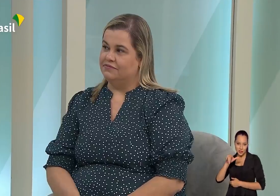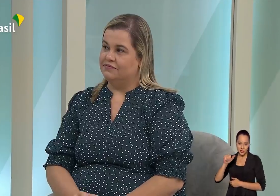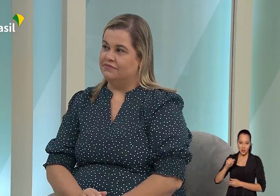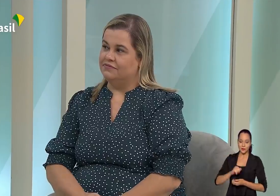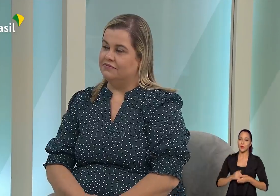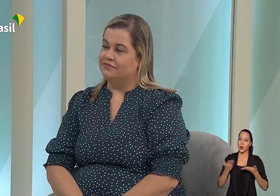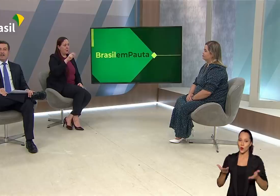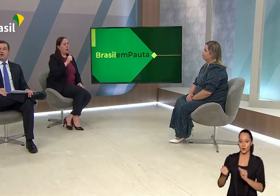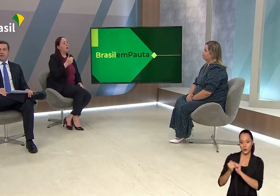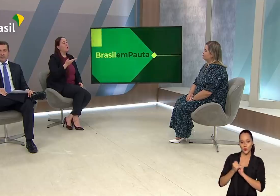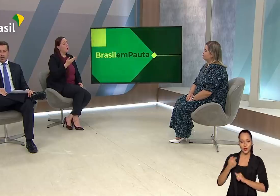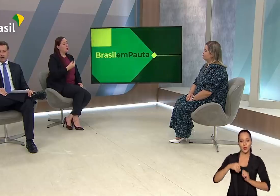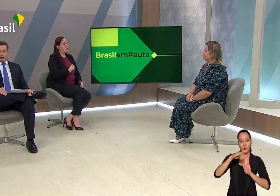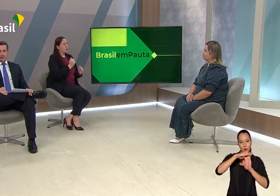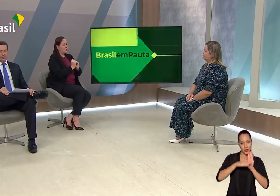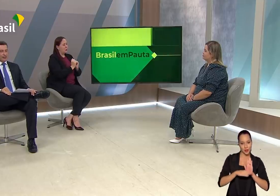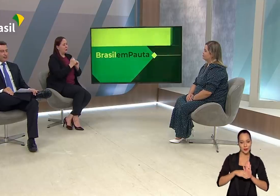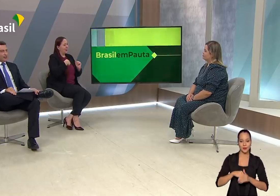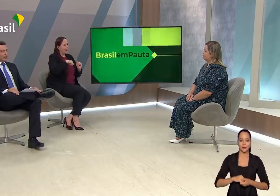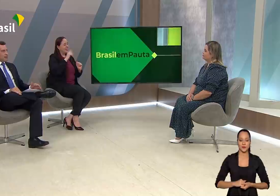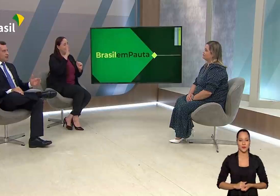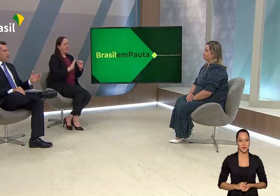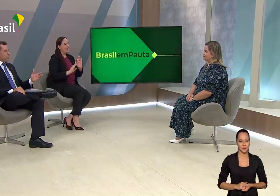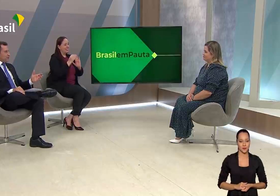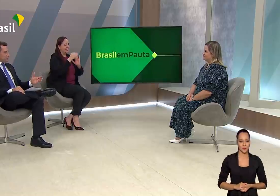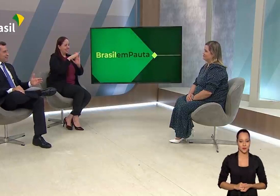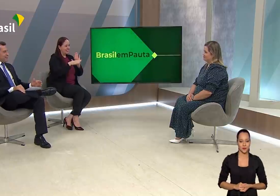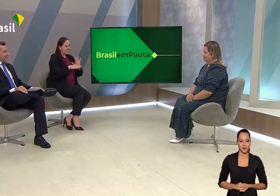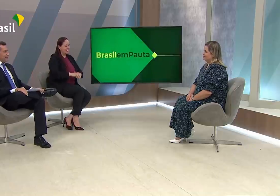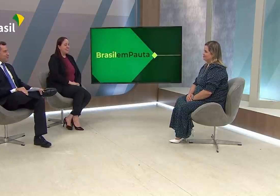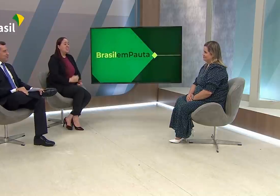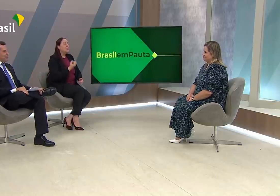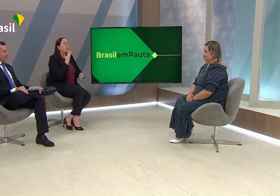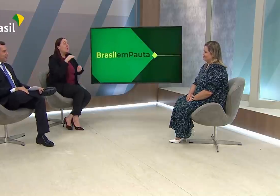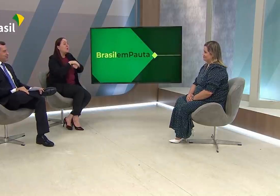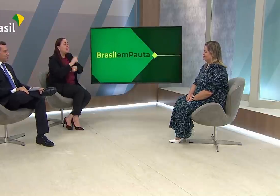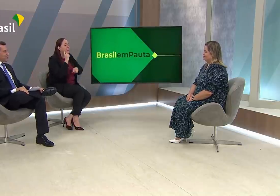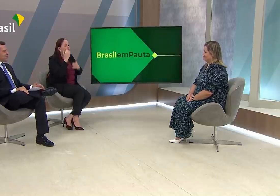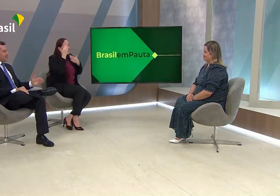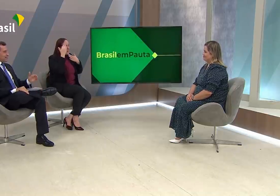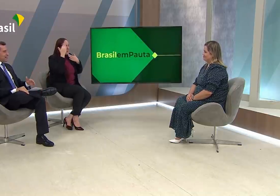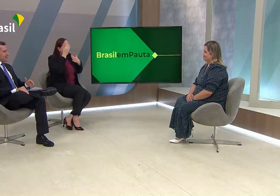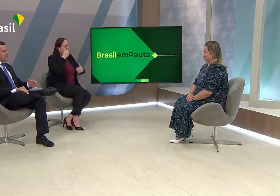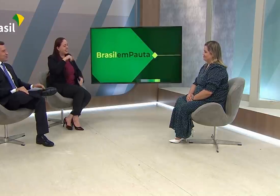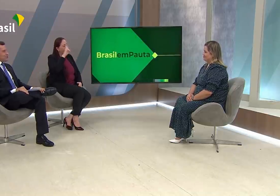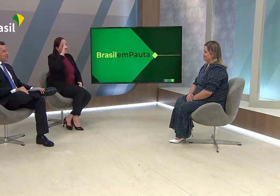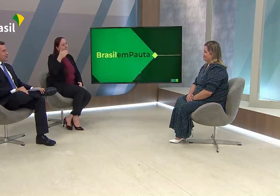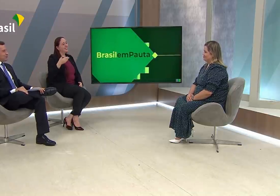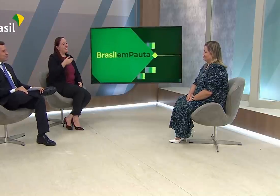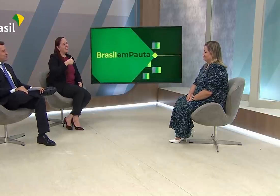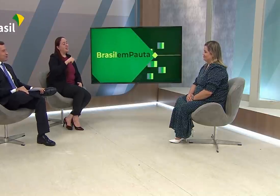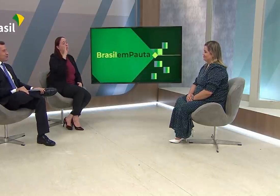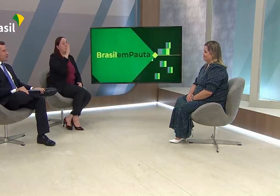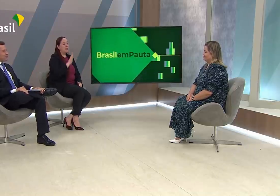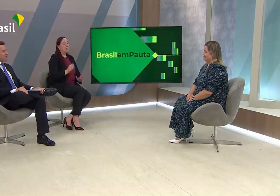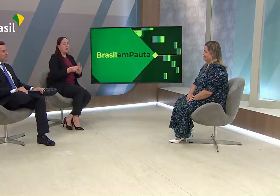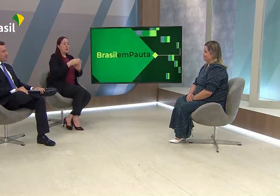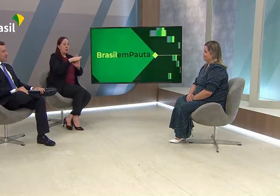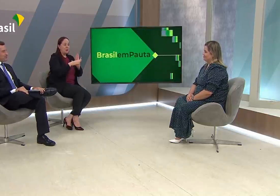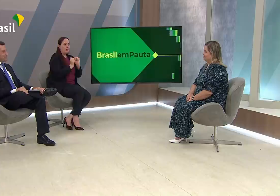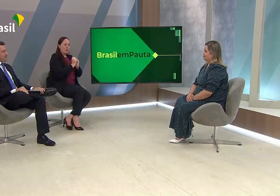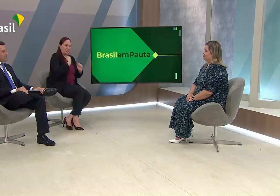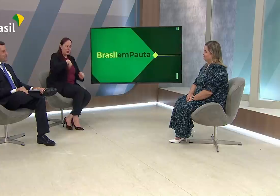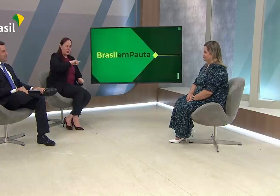hoje conosco no Brasil em Pauta. Boa noite, secretária. Muito obrigado por a senhora estar aqui no Brasil em Pauta conosco.